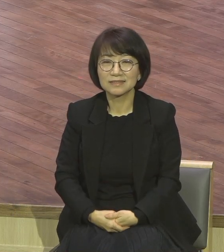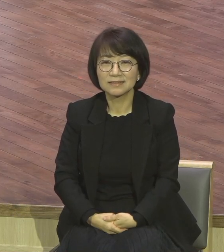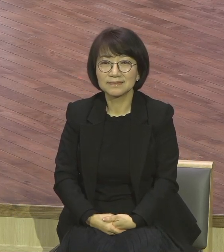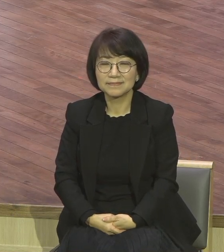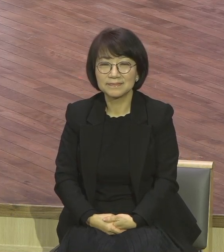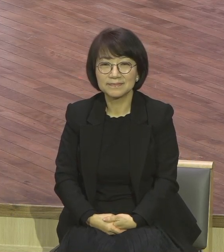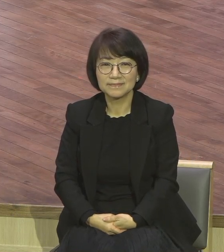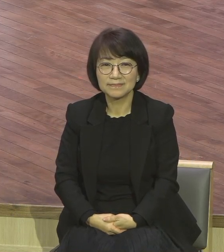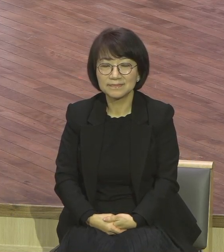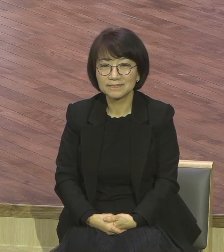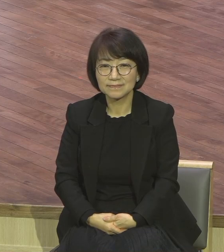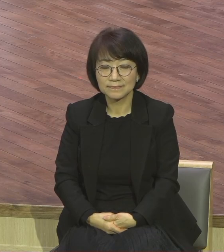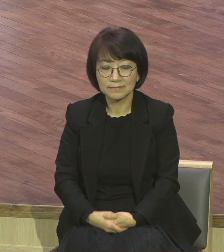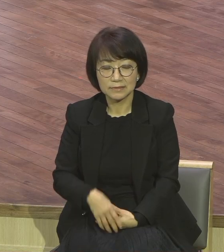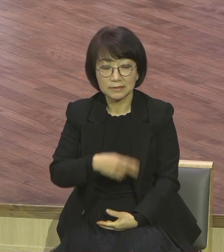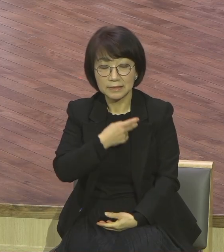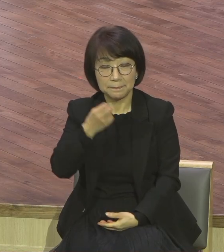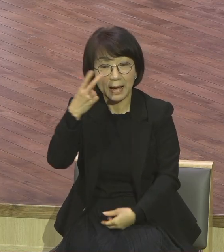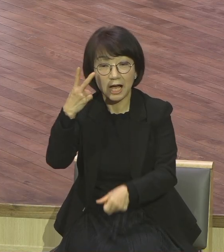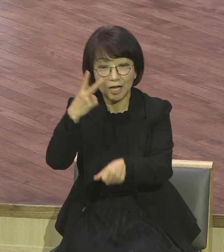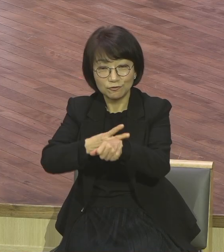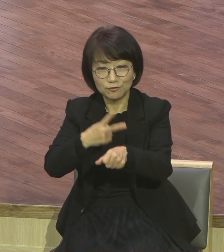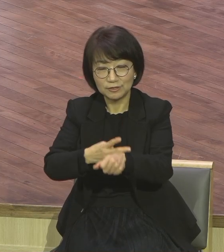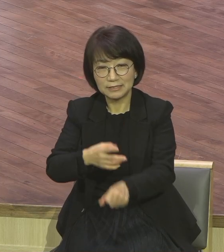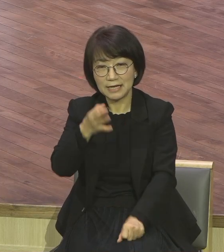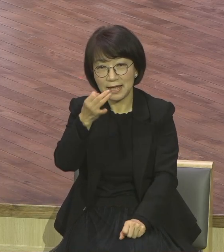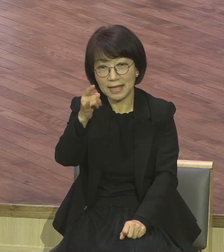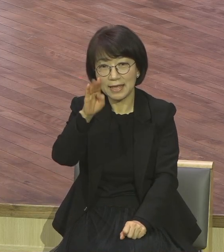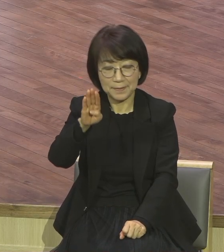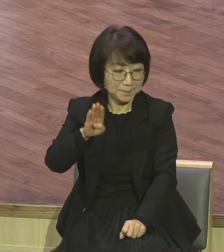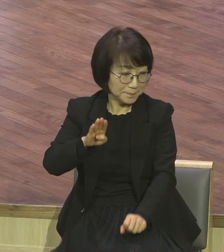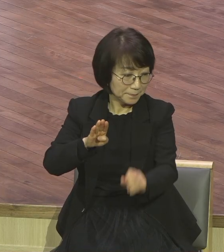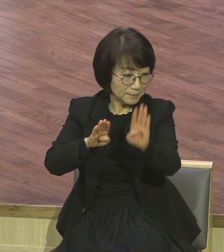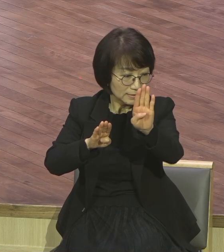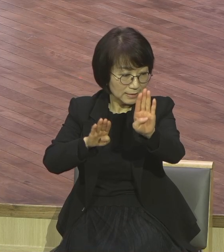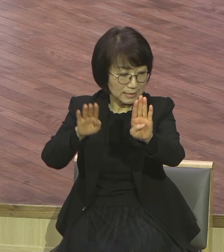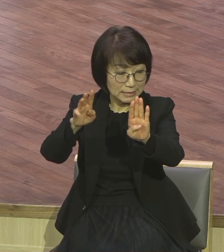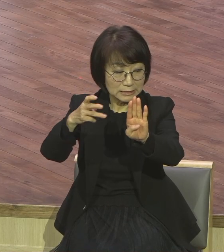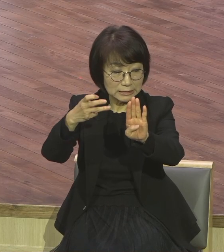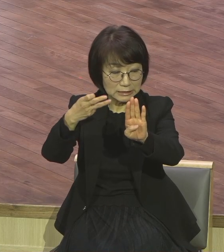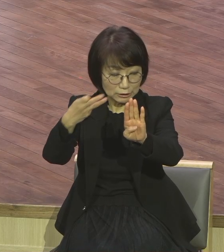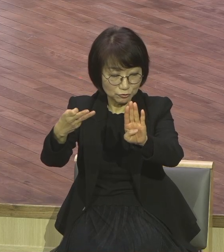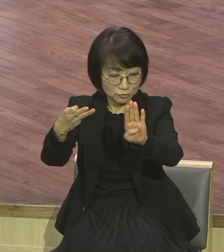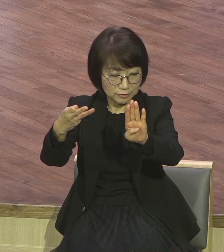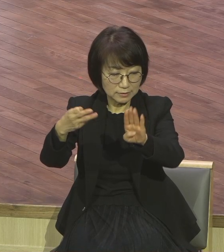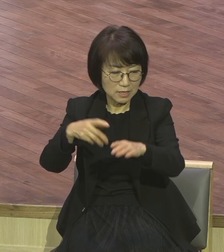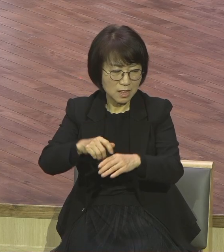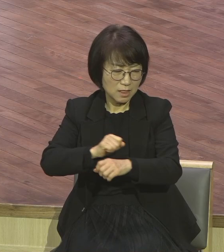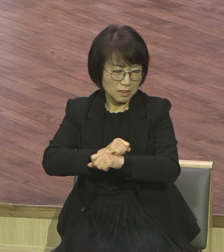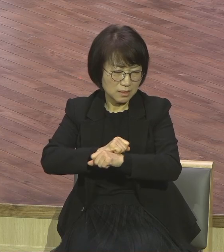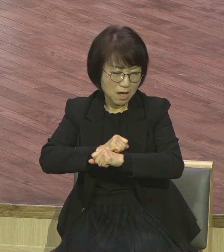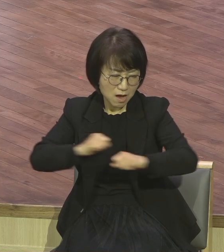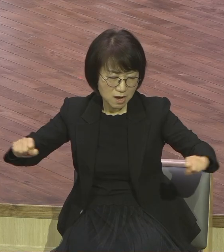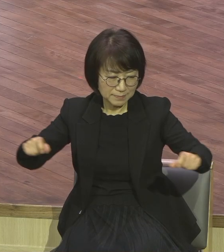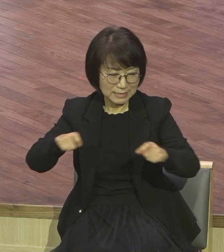사도파오론 에베스 3장 19절에 이렇게 강조합니다 그 넓이와 길이와 높이와 깊이가